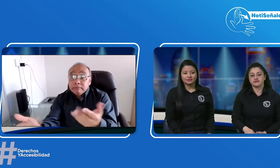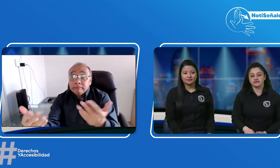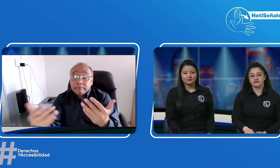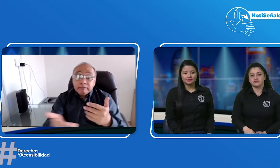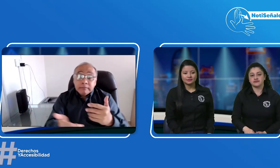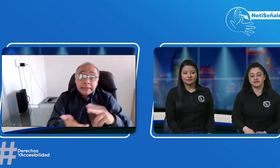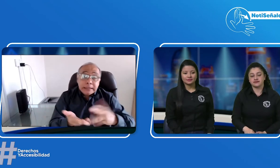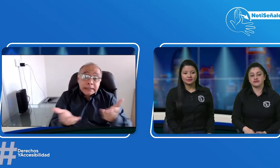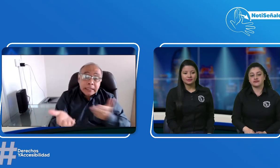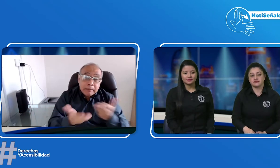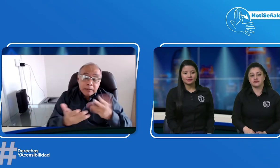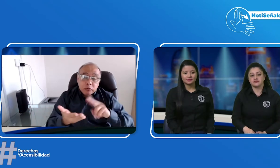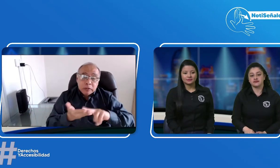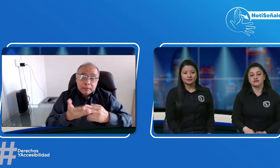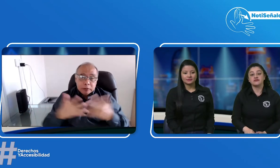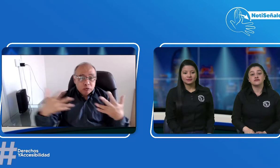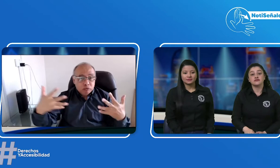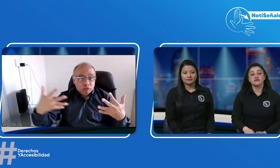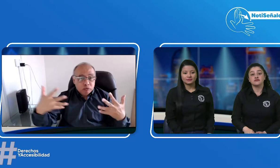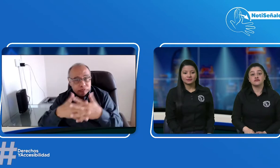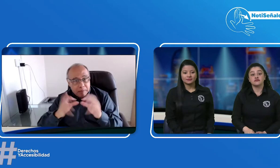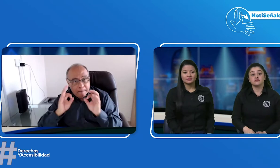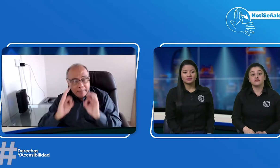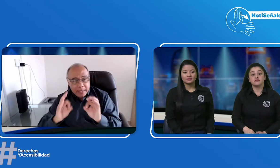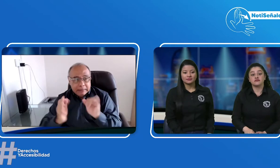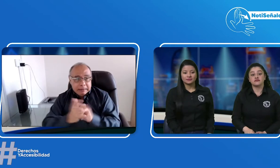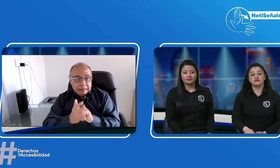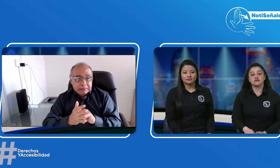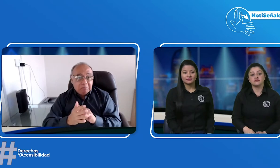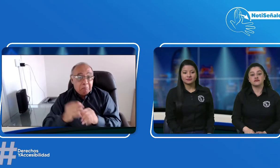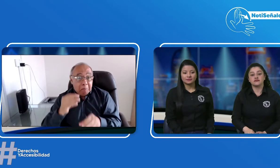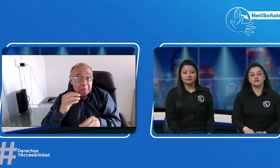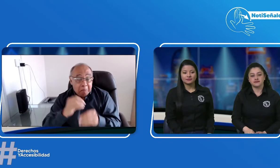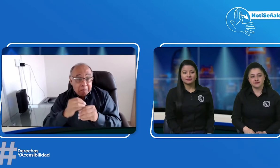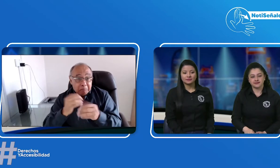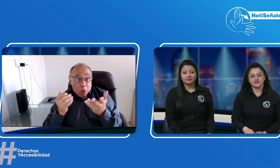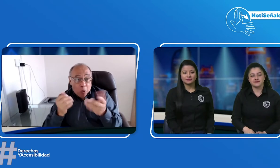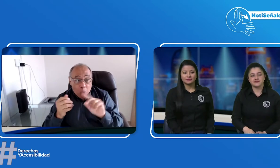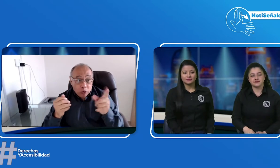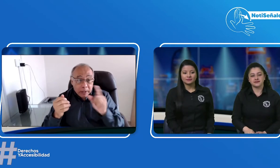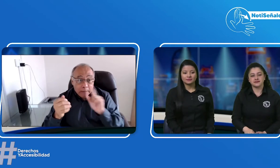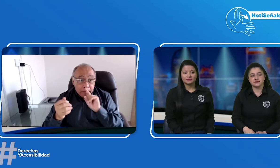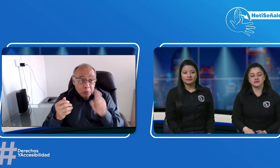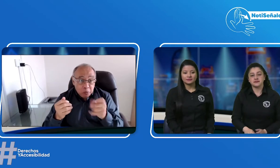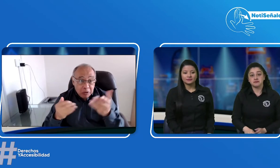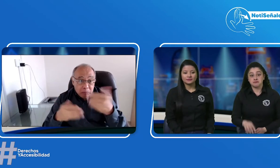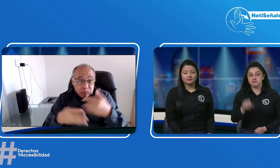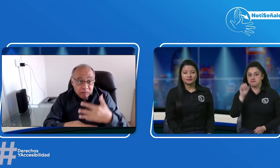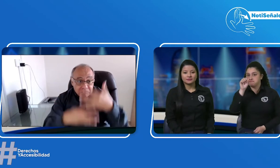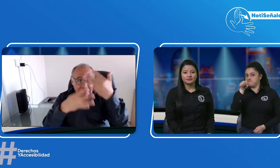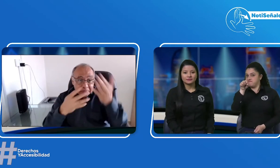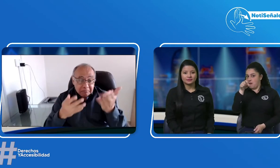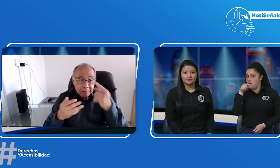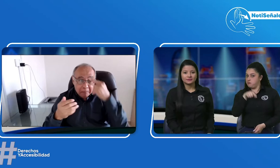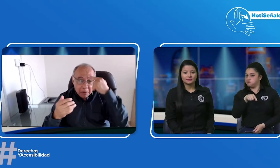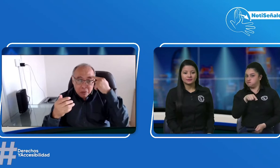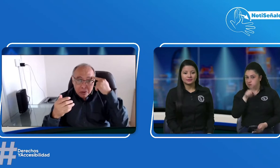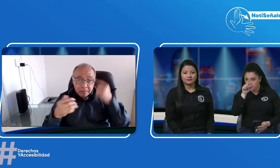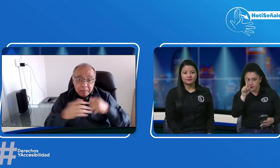para que la solución se dé lo más pronto posible en cuanto a los ajustes razonables Paula tenemos otra pregunta allí de